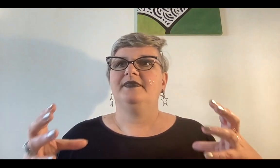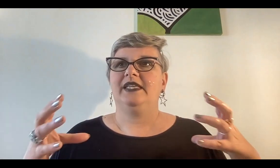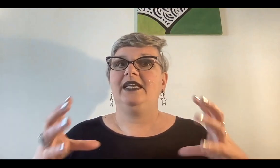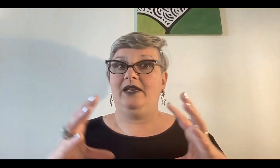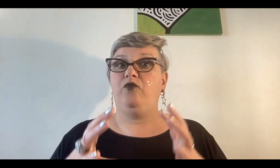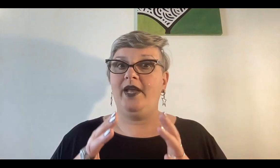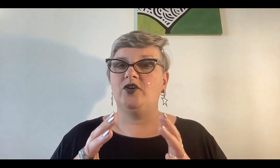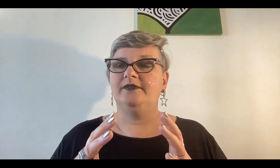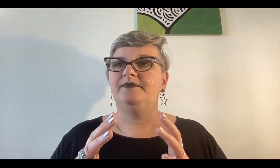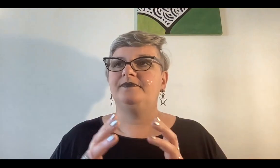el fuego,